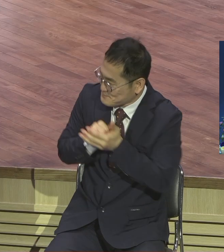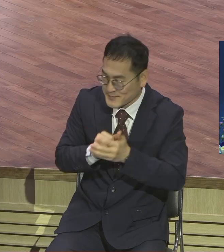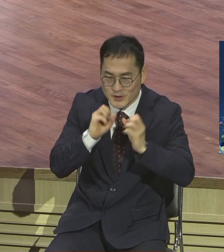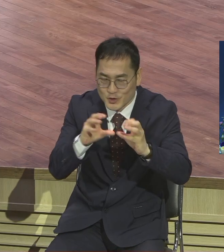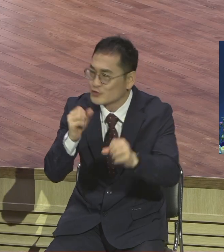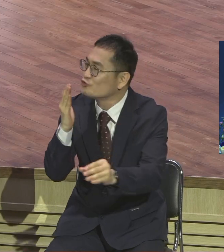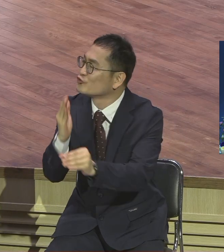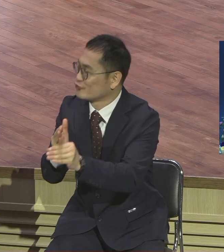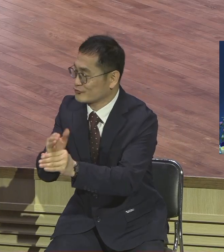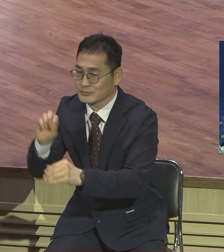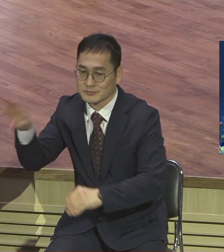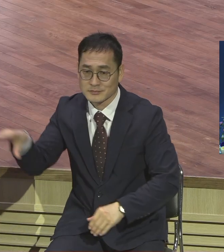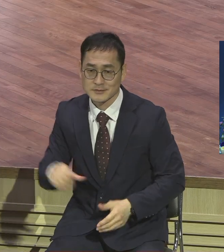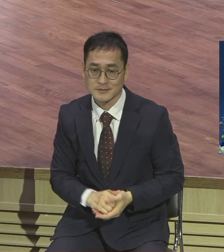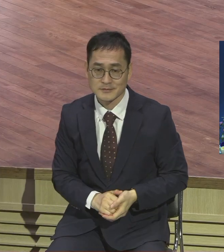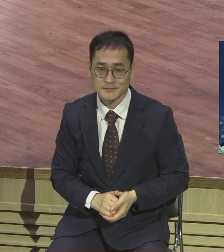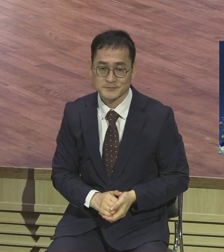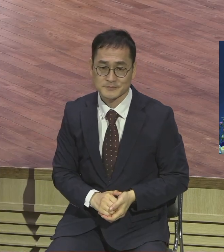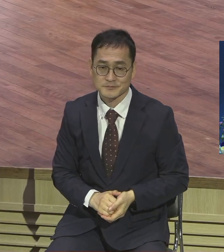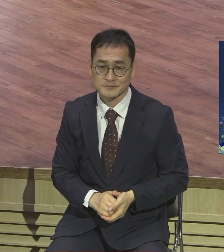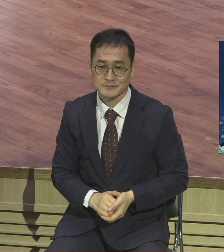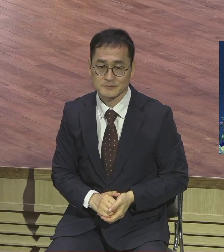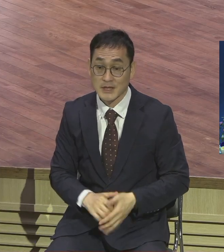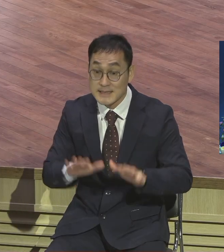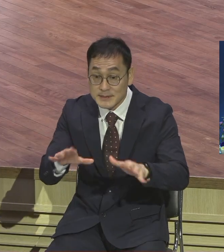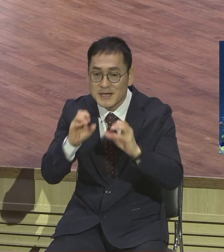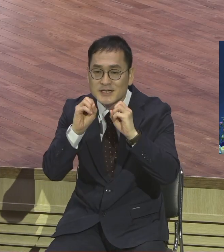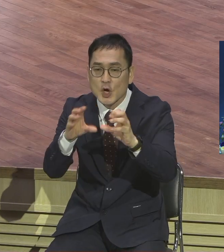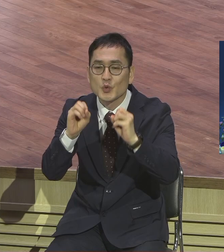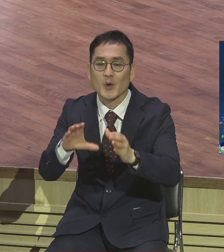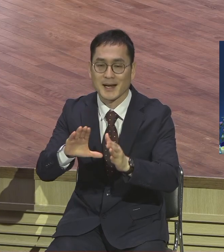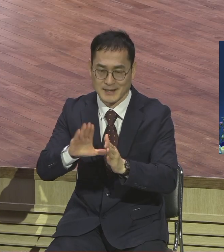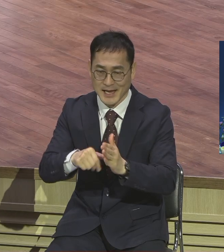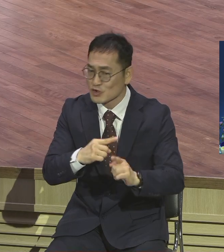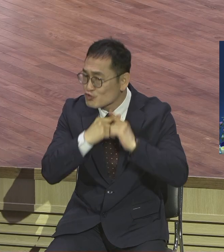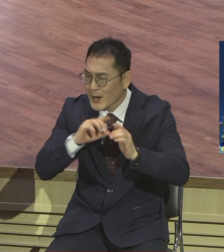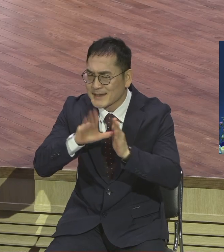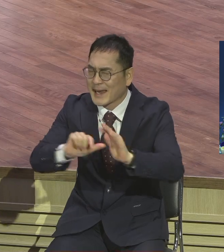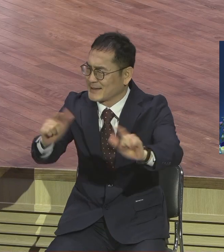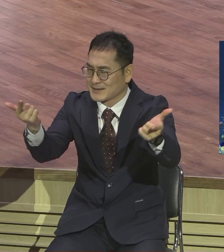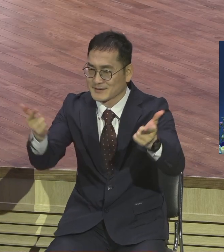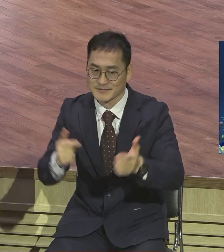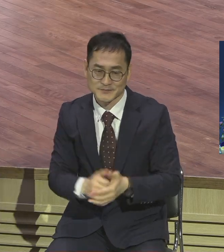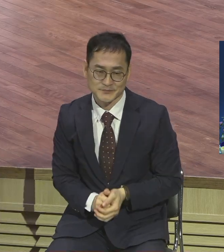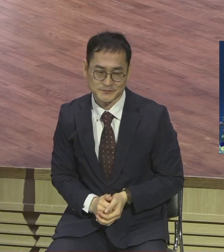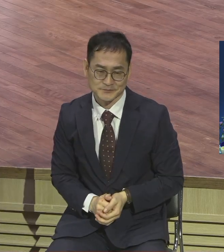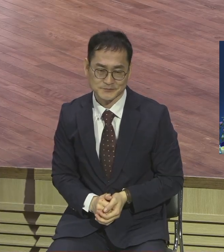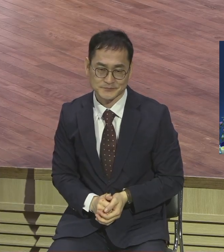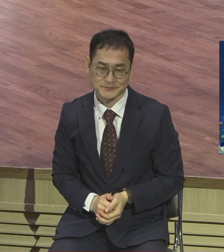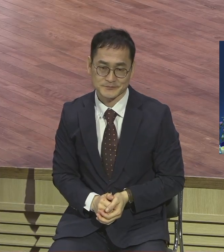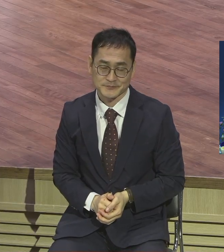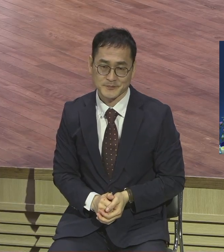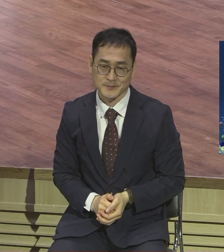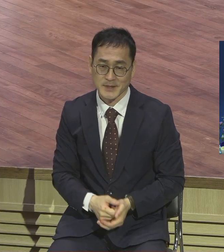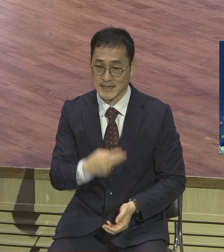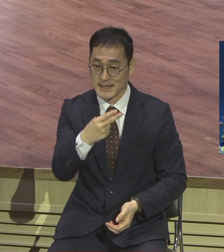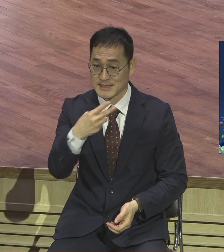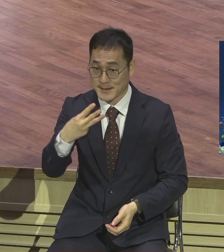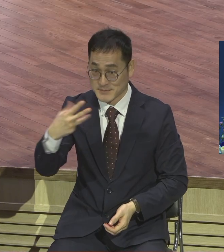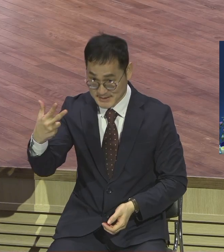그렇습니다 지금은 뭐요 전도할 때입니다 지금은 성교할 때입니다 237 현장에 빈